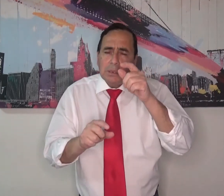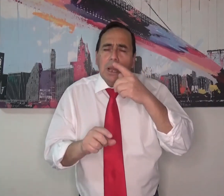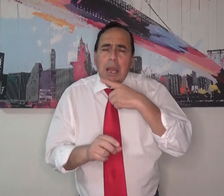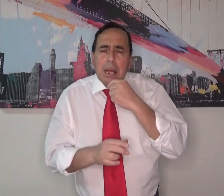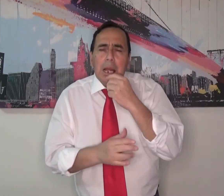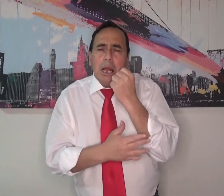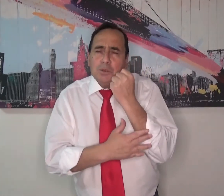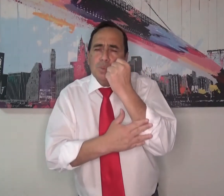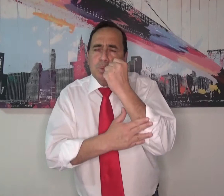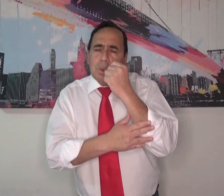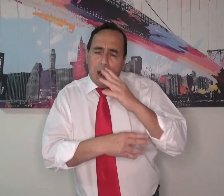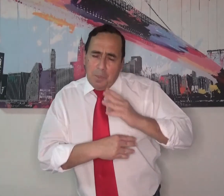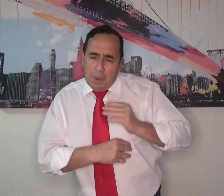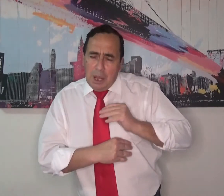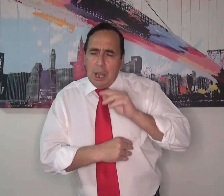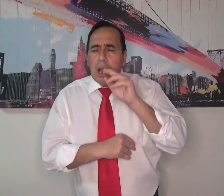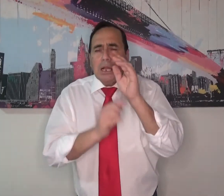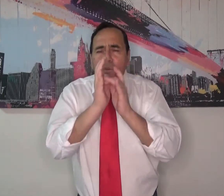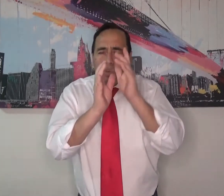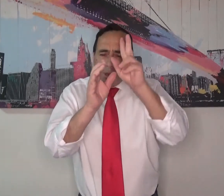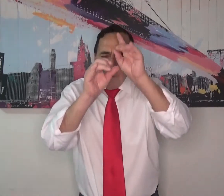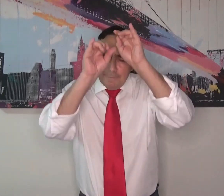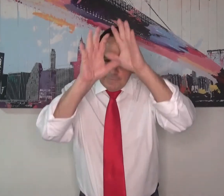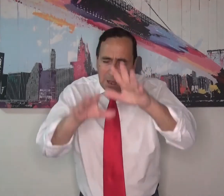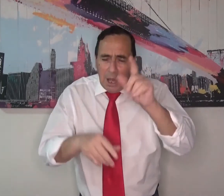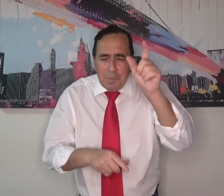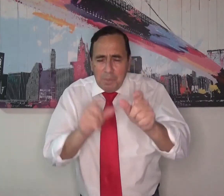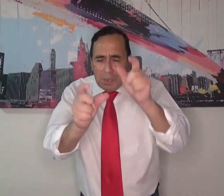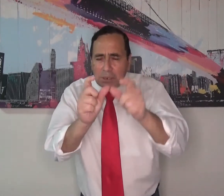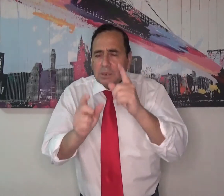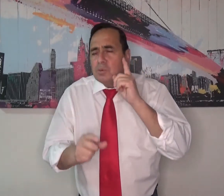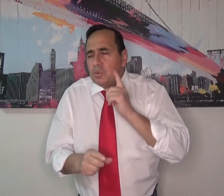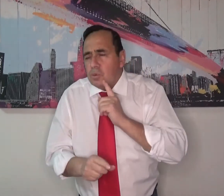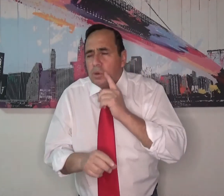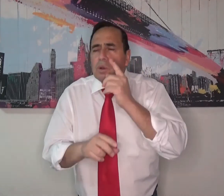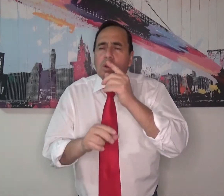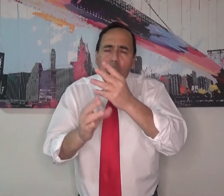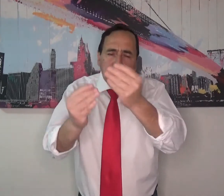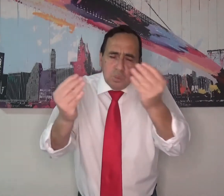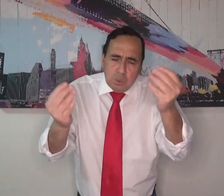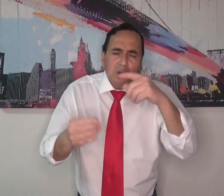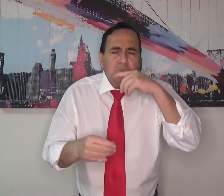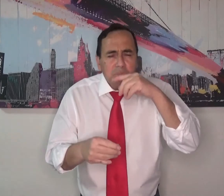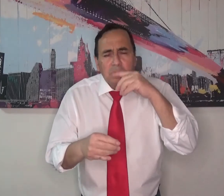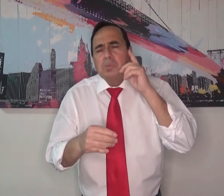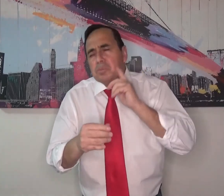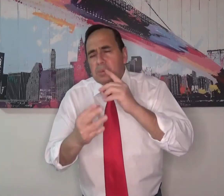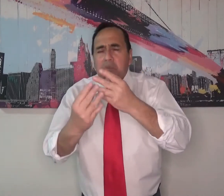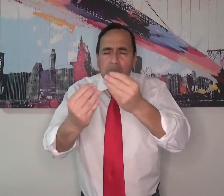que nos tiene preocupados para que tú nos ayudes, que tú tengas misericordia de nosotros, que tú ayudes a los